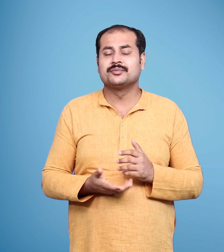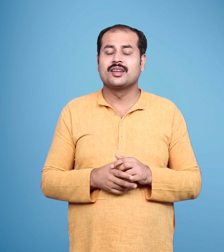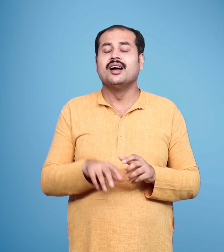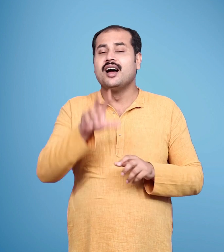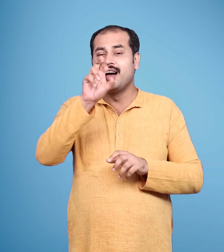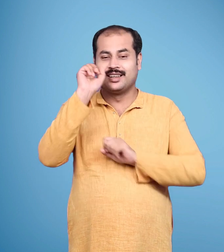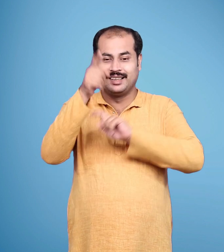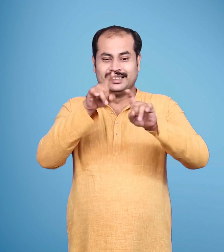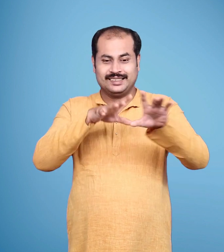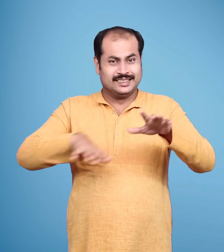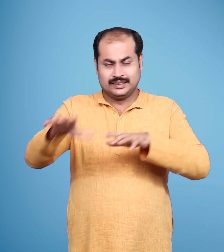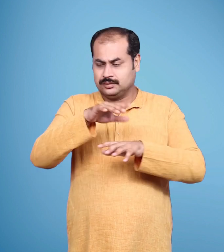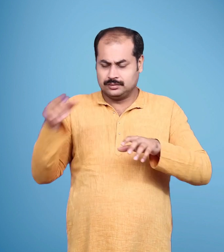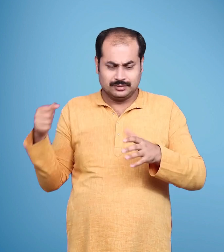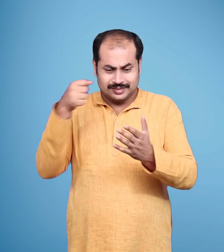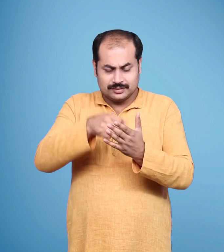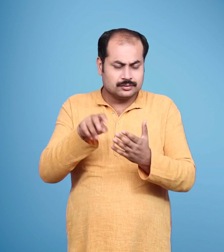भरत ने अयोध्या नगरी को दूर से देखा